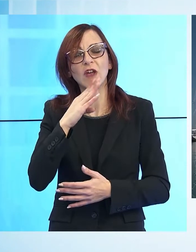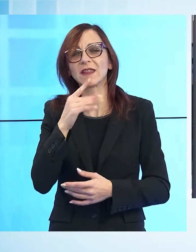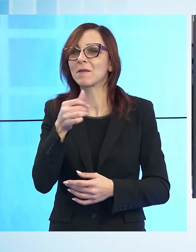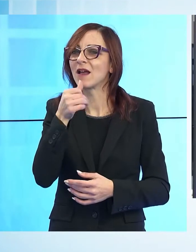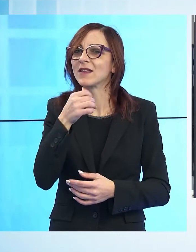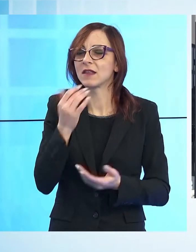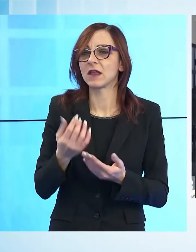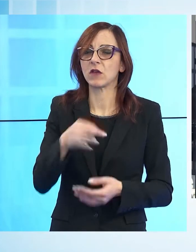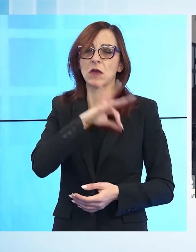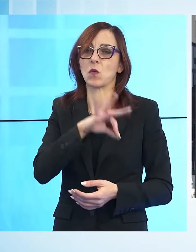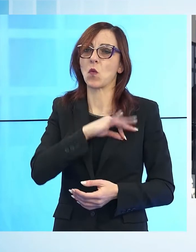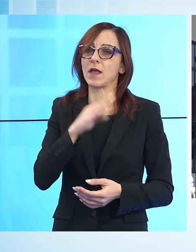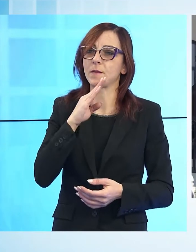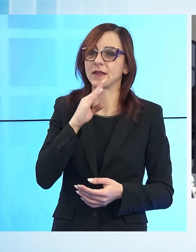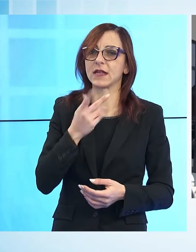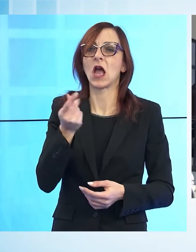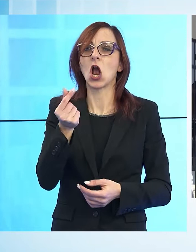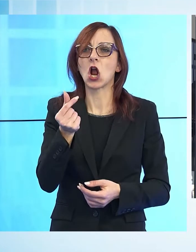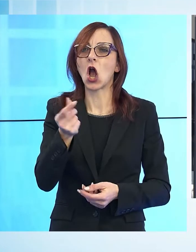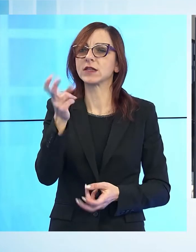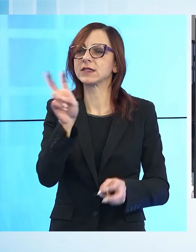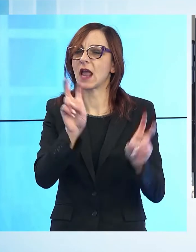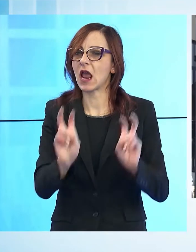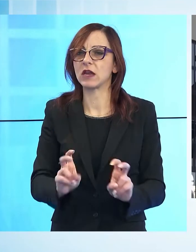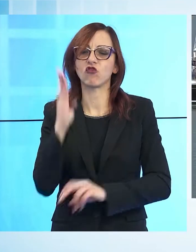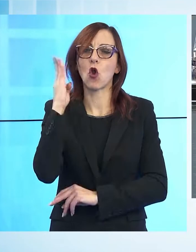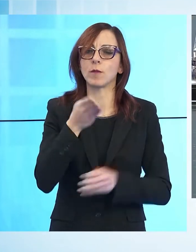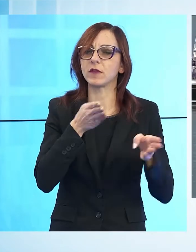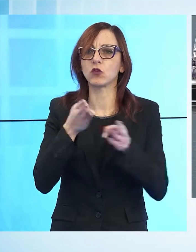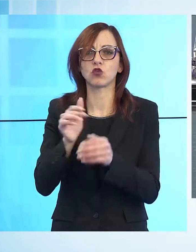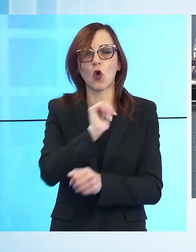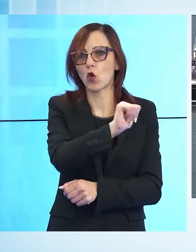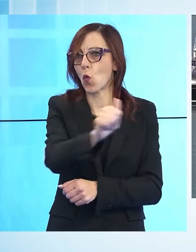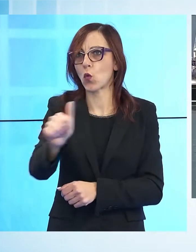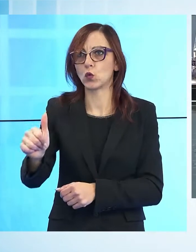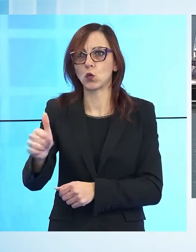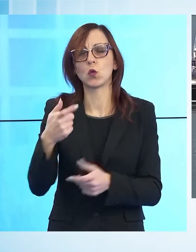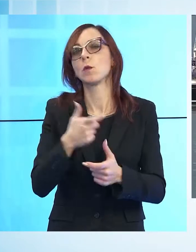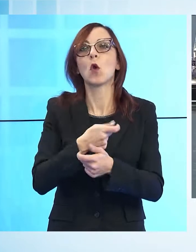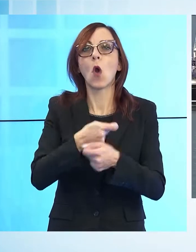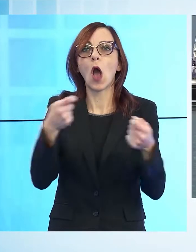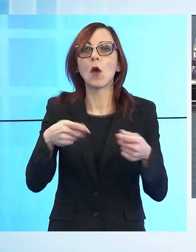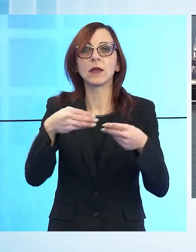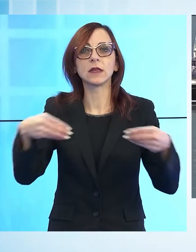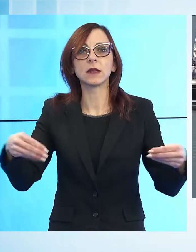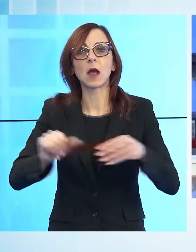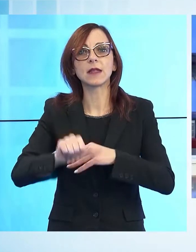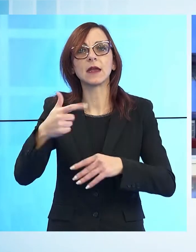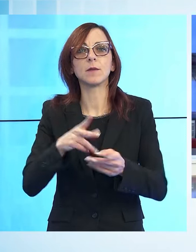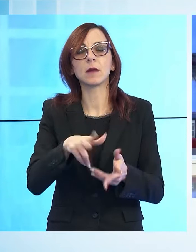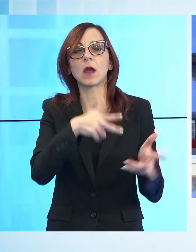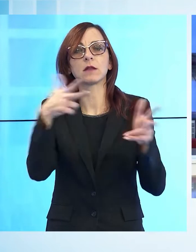adeguati. I costi energetici colpiscono in maniera forte tutti i settori, così come gli aumenti delle materie prime e dei trasporti.